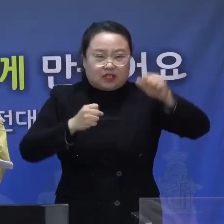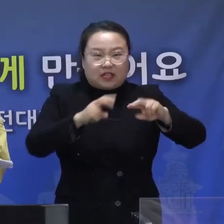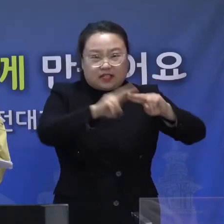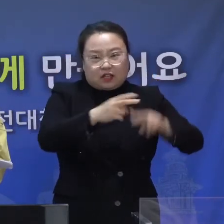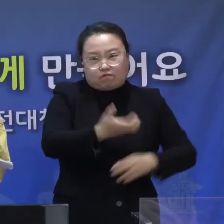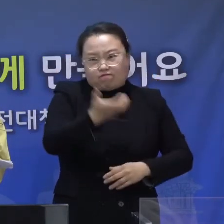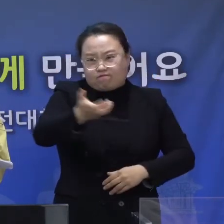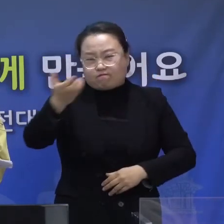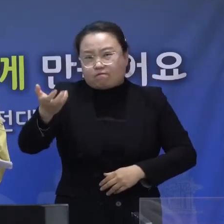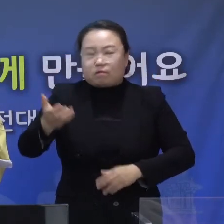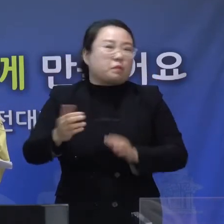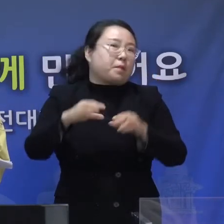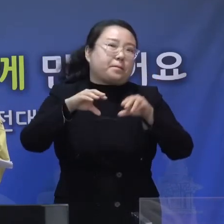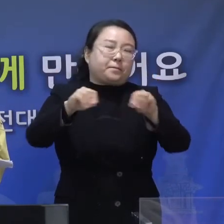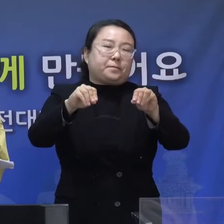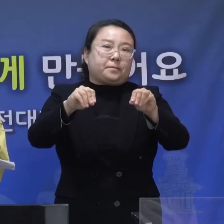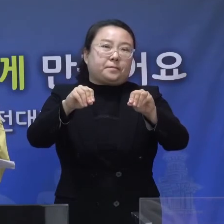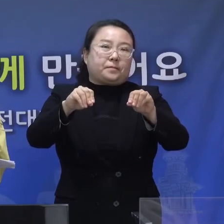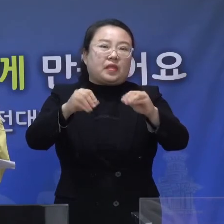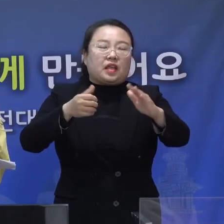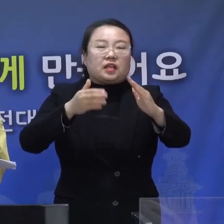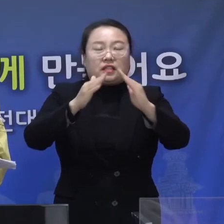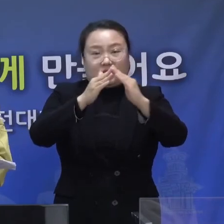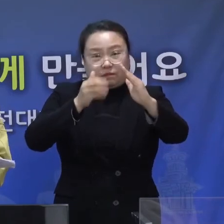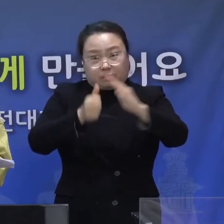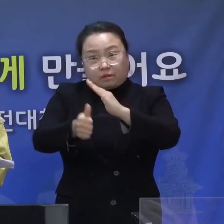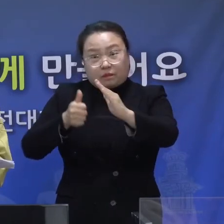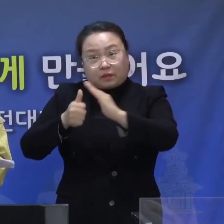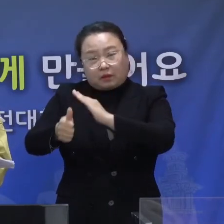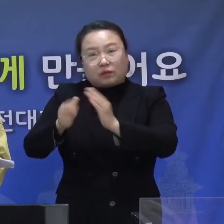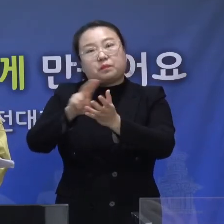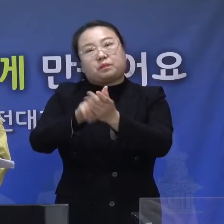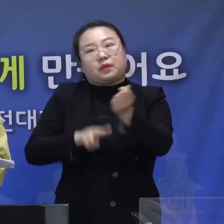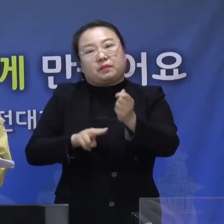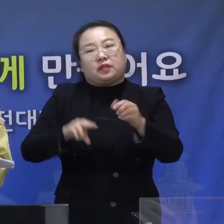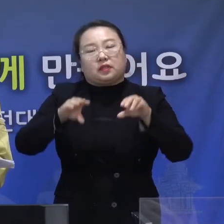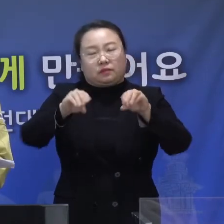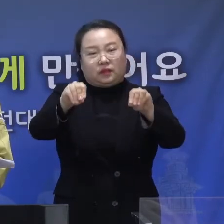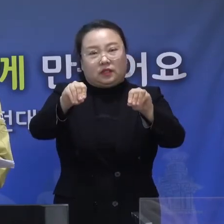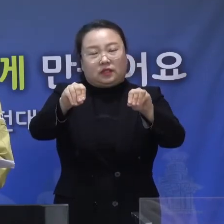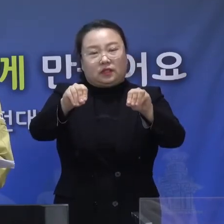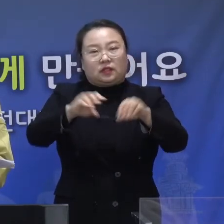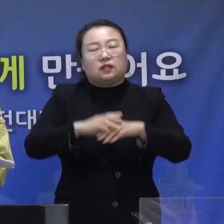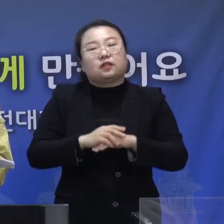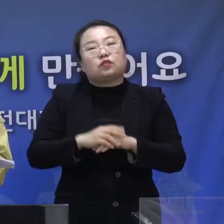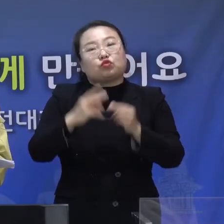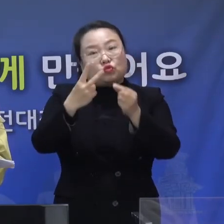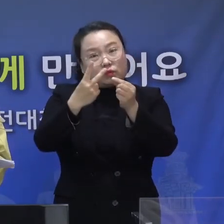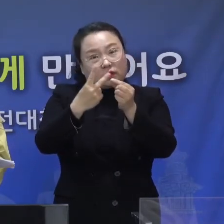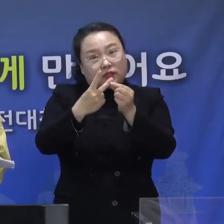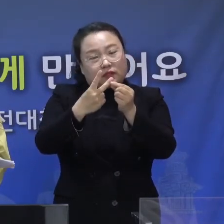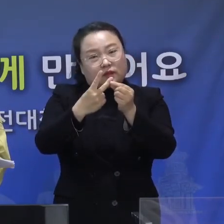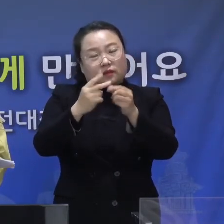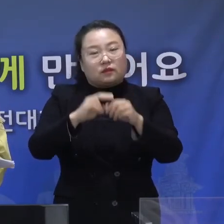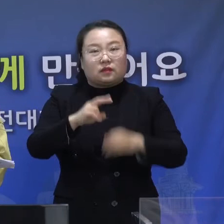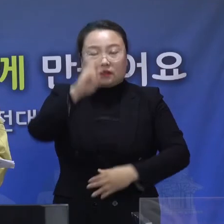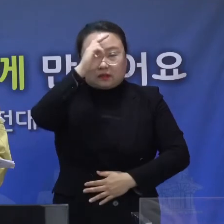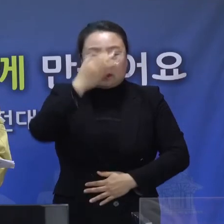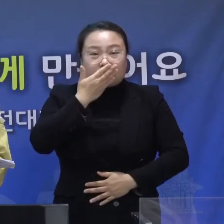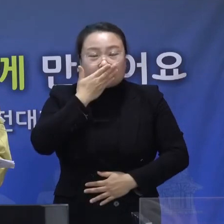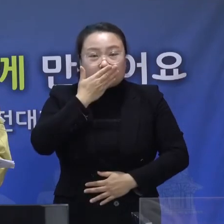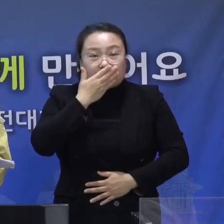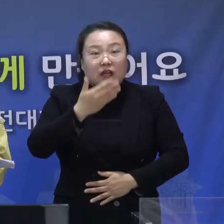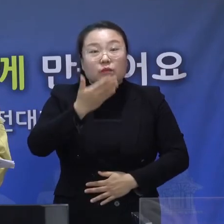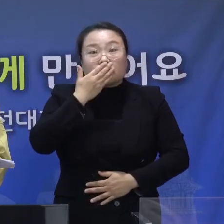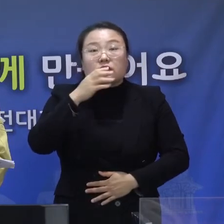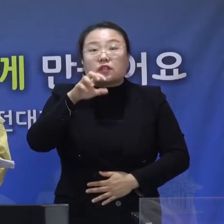금지되고 방문 판매는 21시 이후 운영을 금지합니다. 2. 식당과 카페의